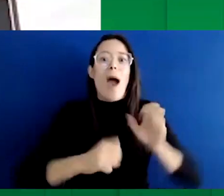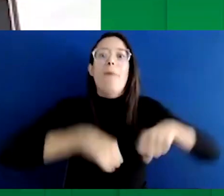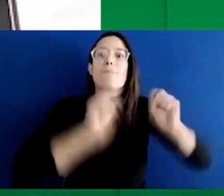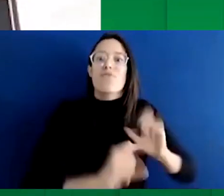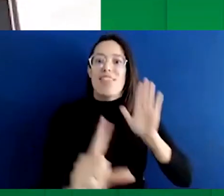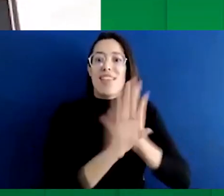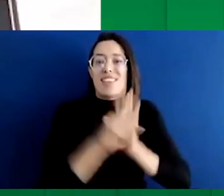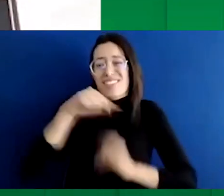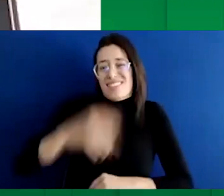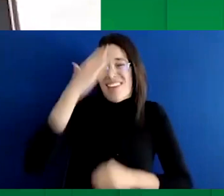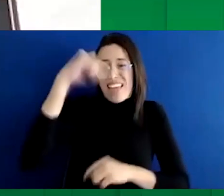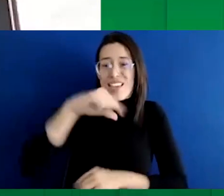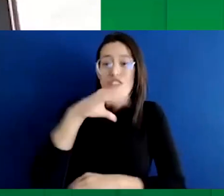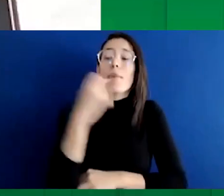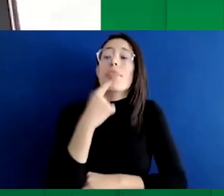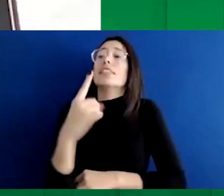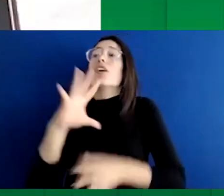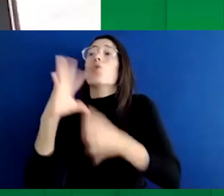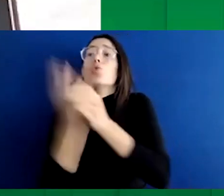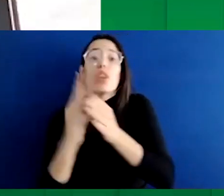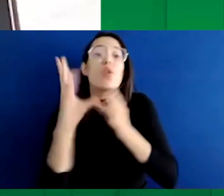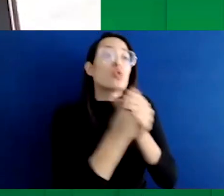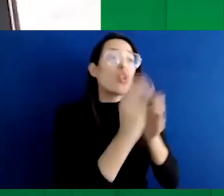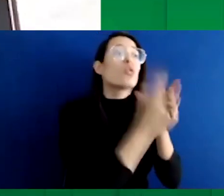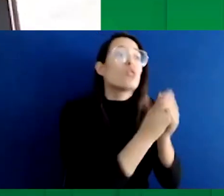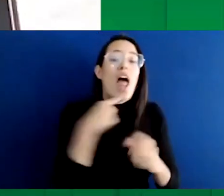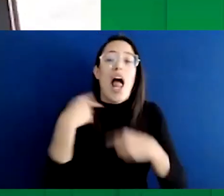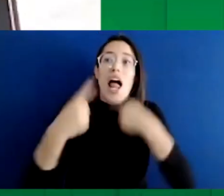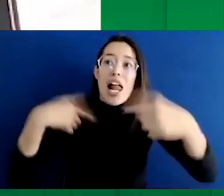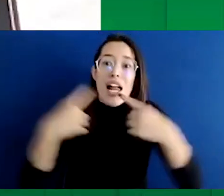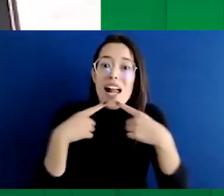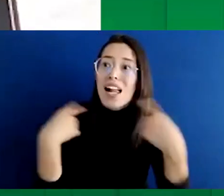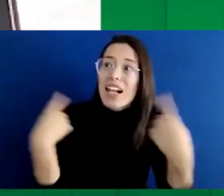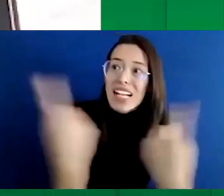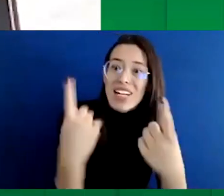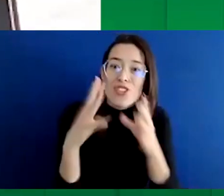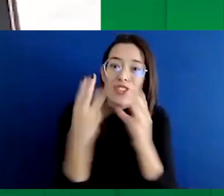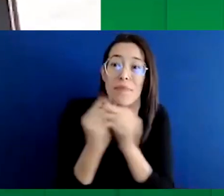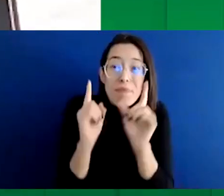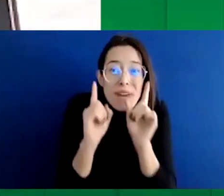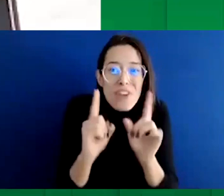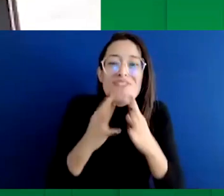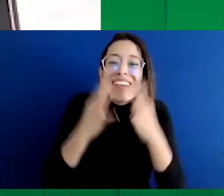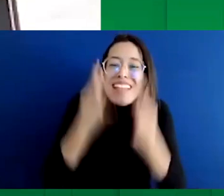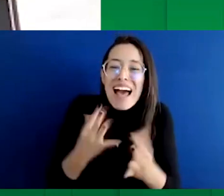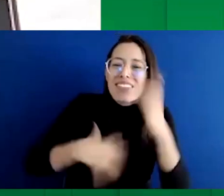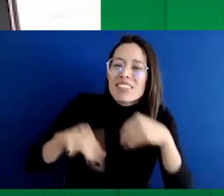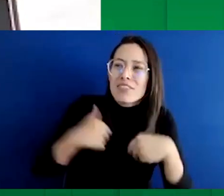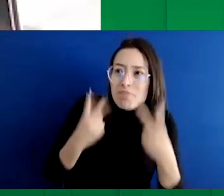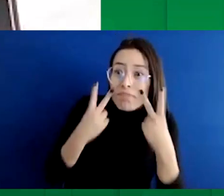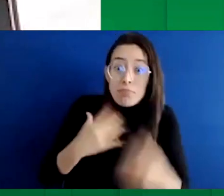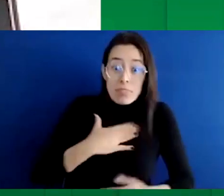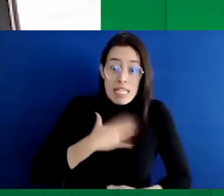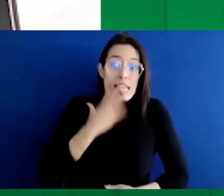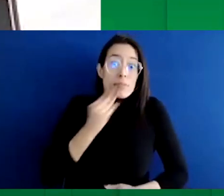de tanta inclusión, pero que realmente en lo que podía ver por la experiencia personal